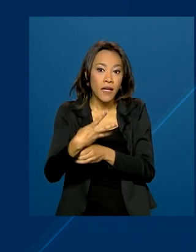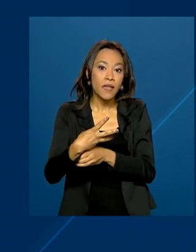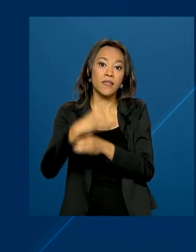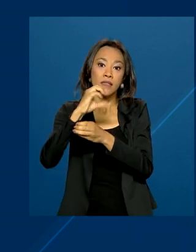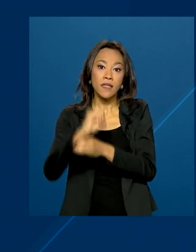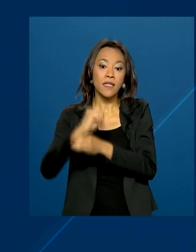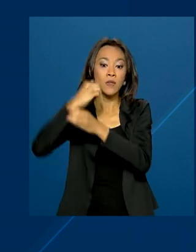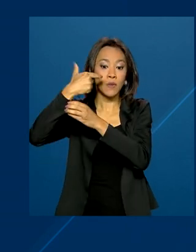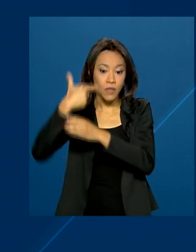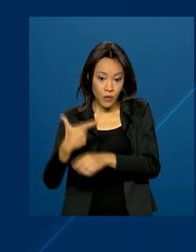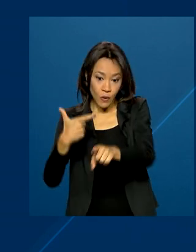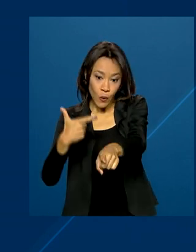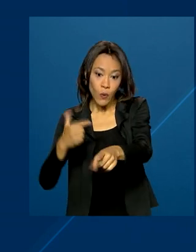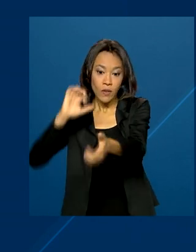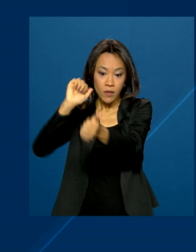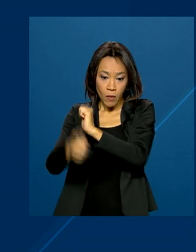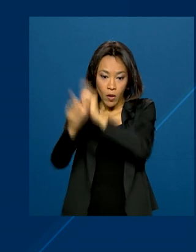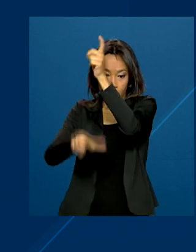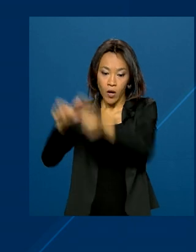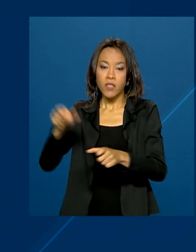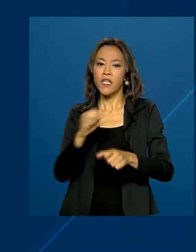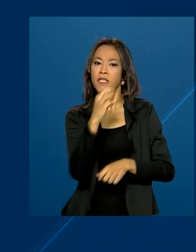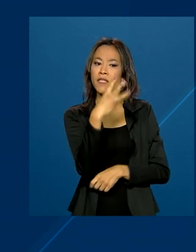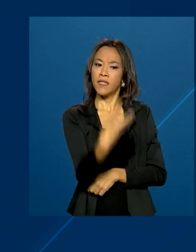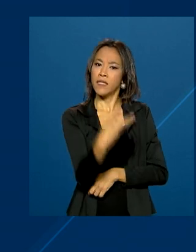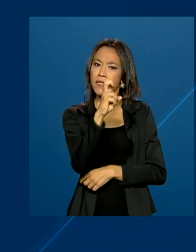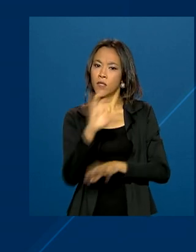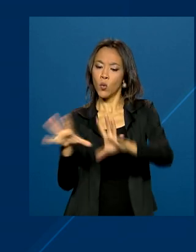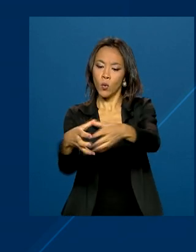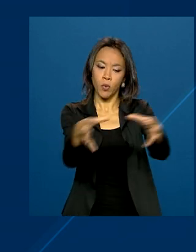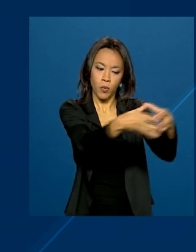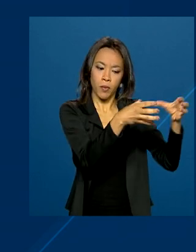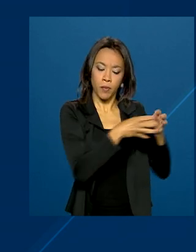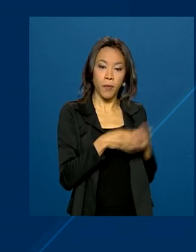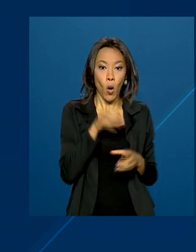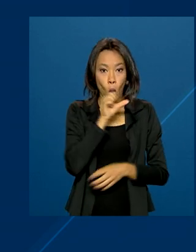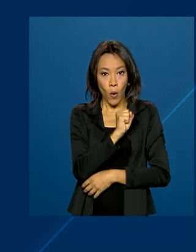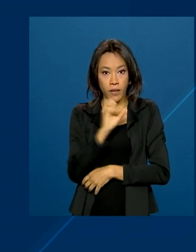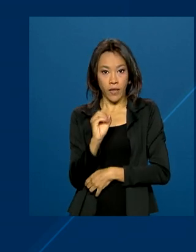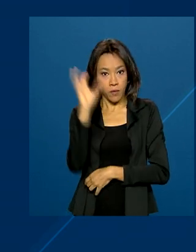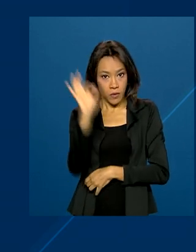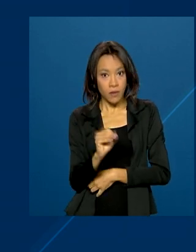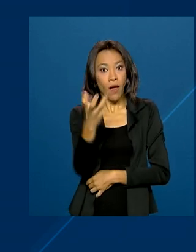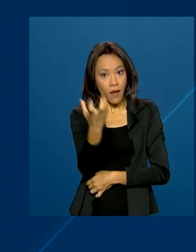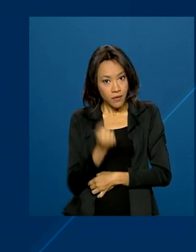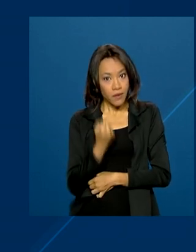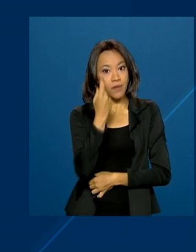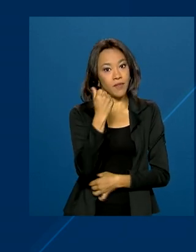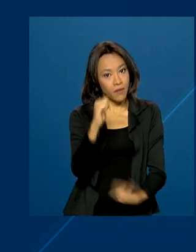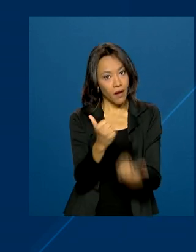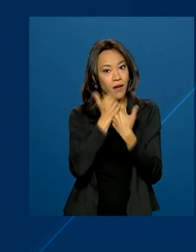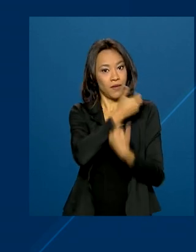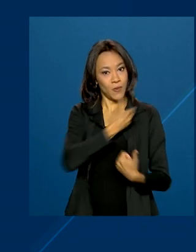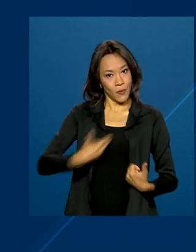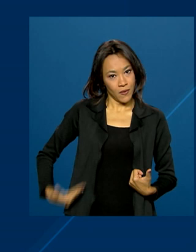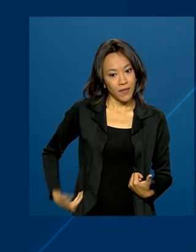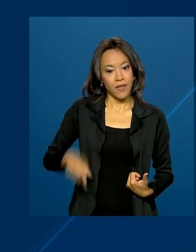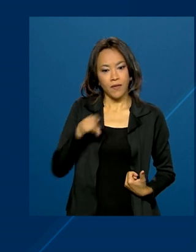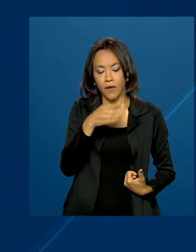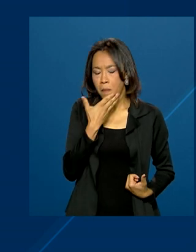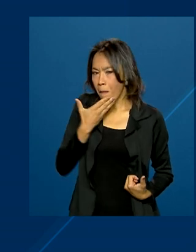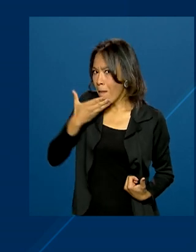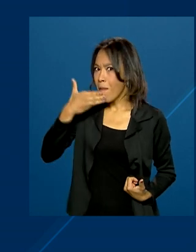atletas em 35 modalidades. 80% deles recebem o Bolsa Atleta. Foi a melhor